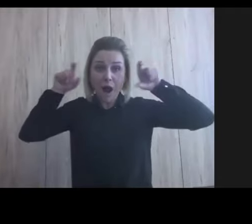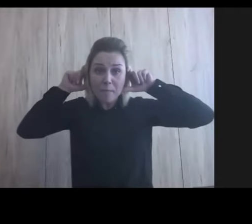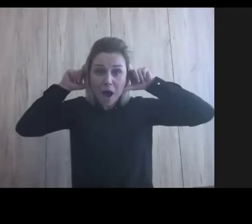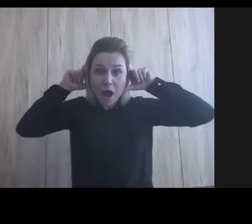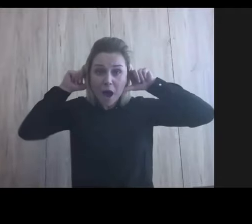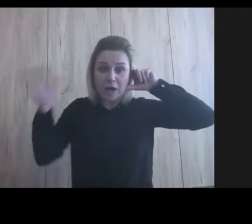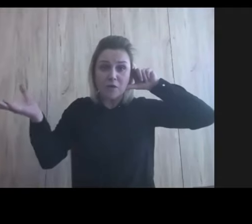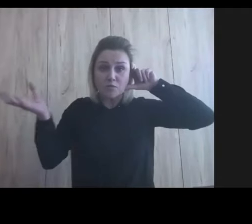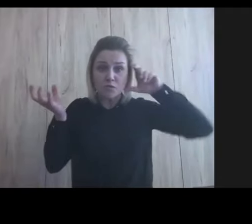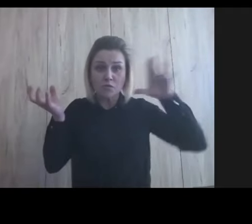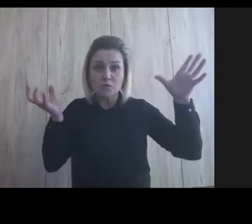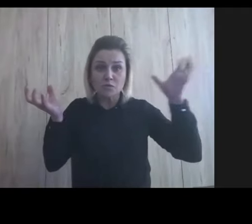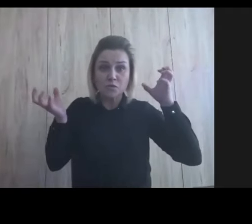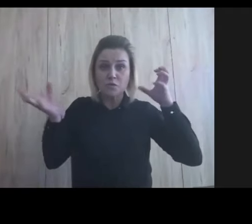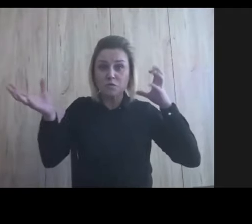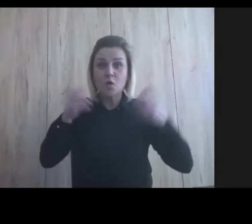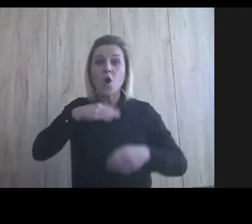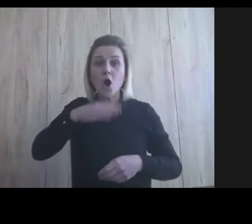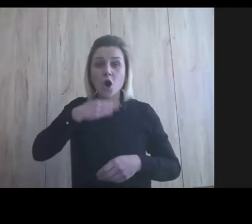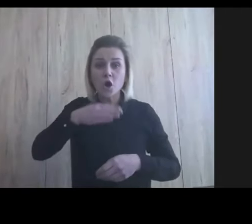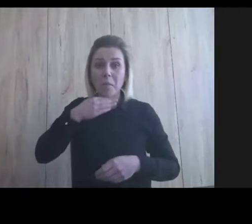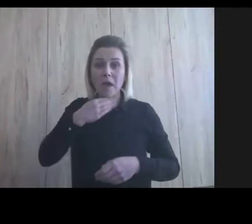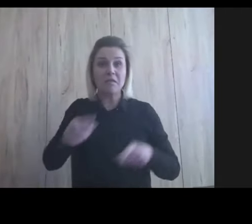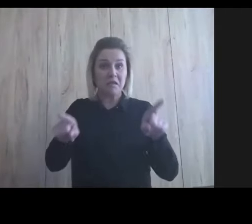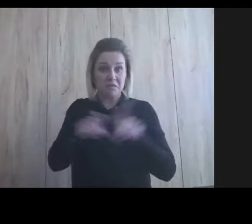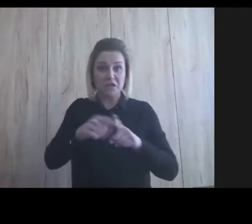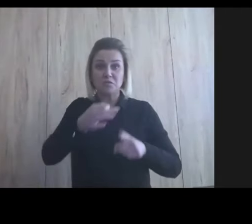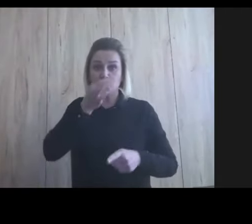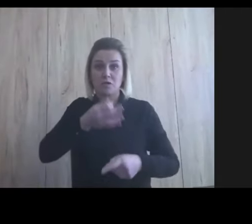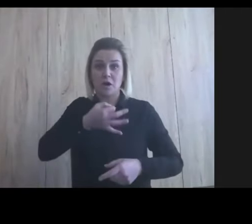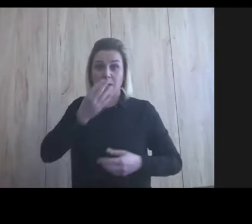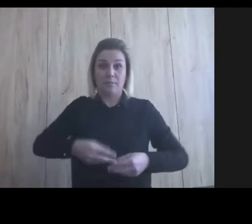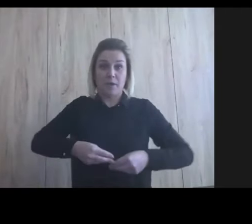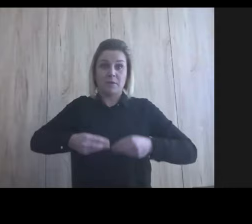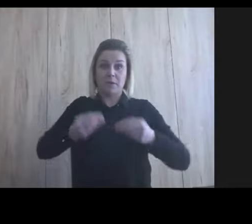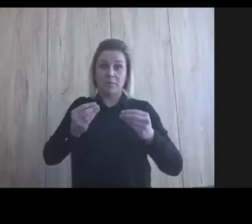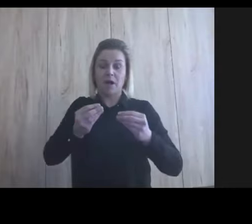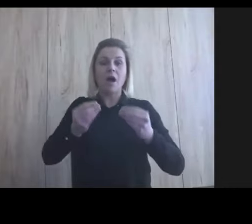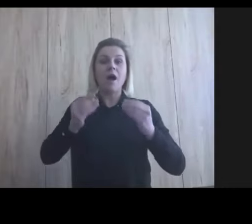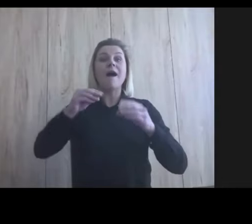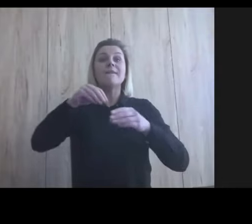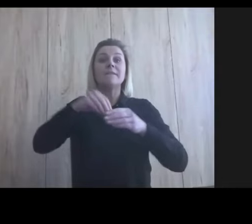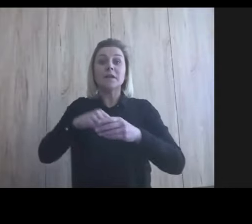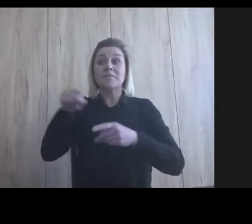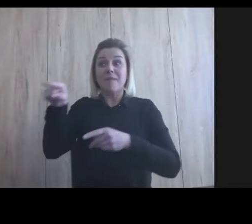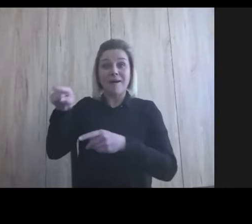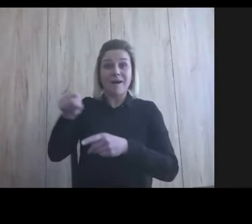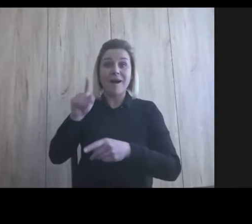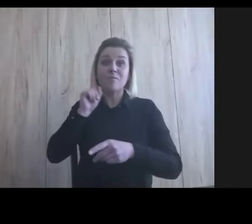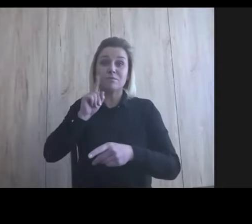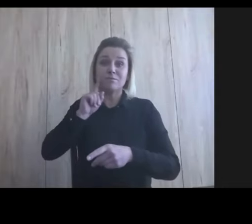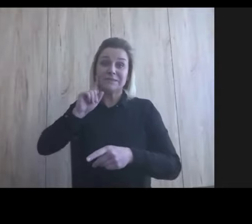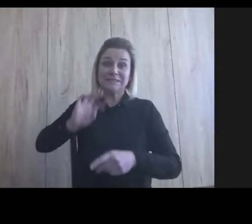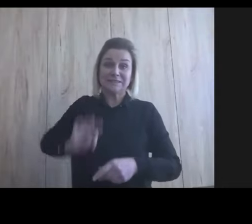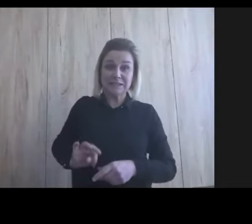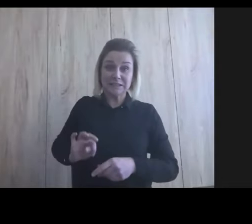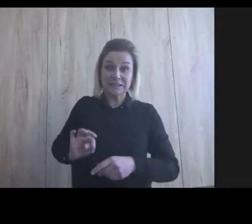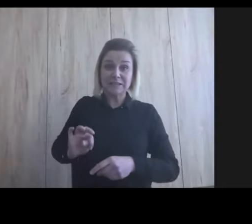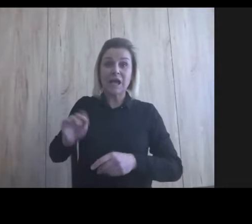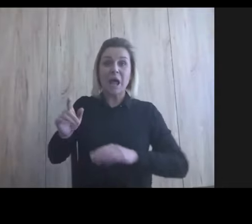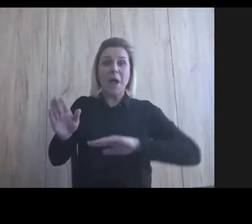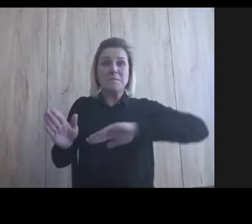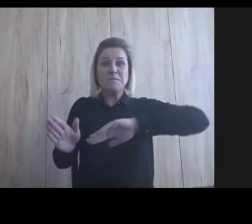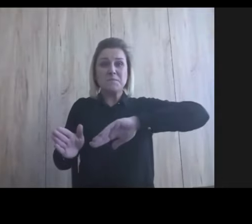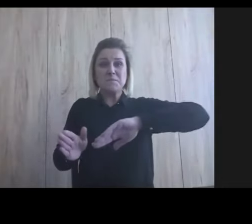korzyść i praca z logopedą również, no to okazało się, że Franek wypiera język